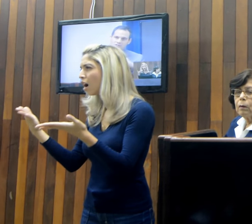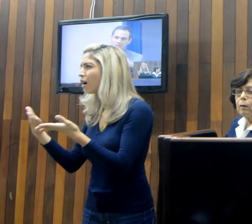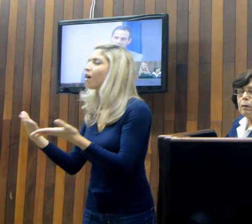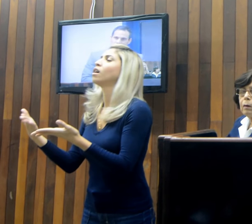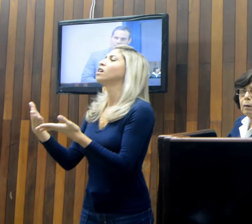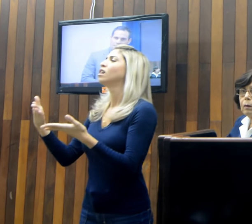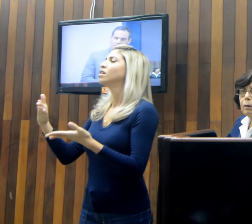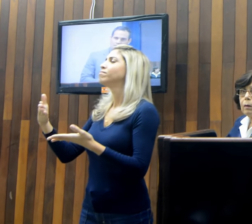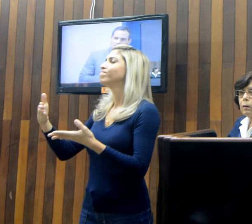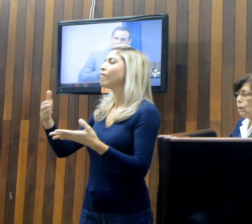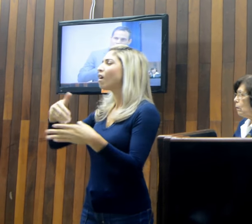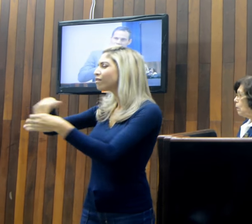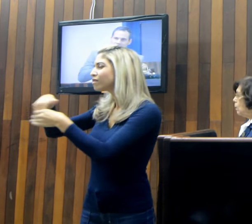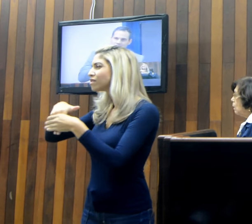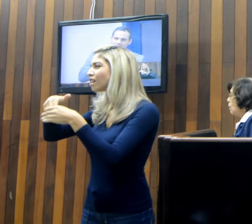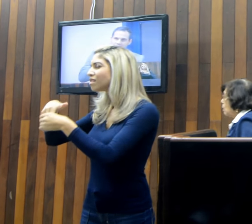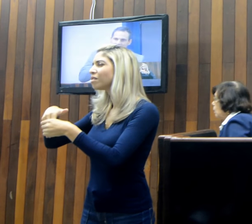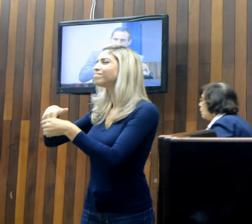suja.